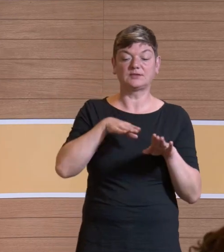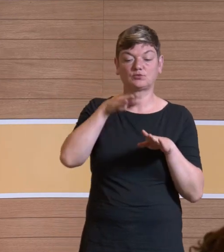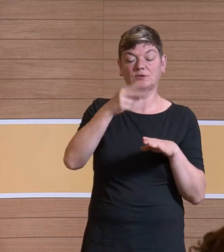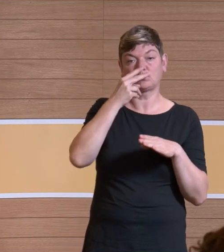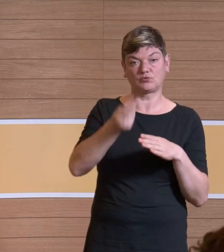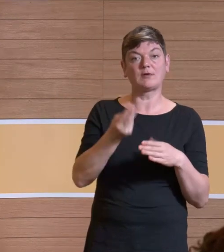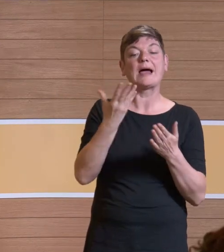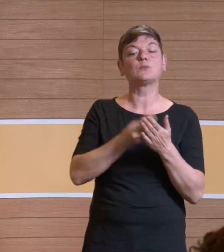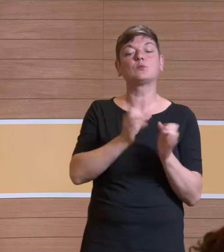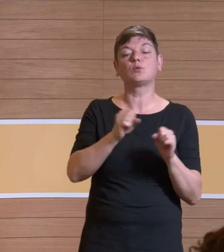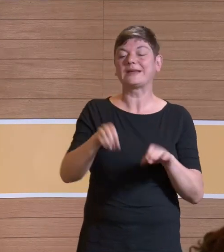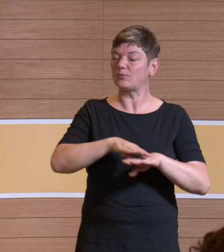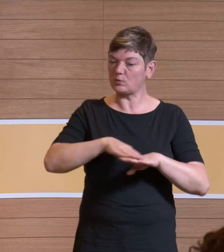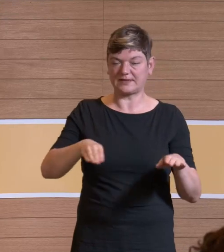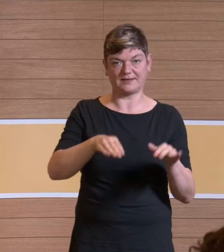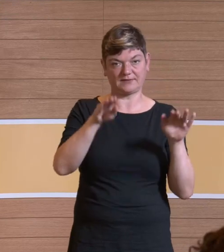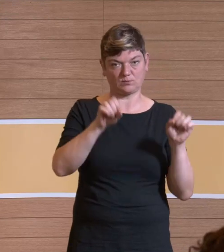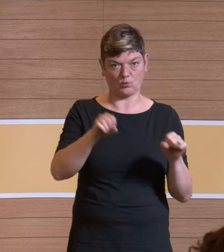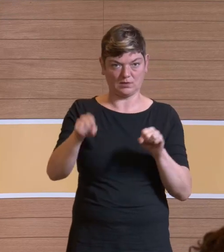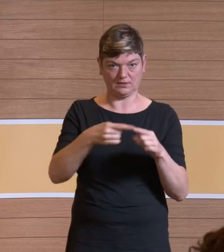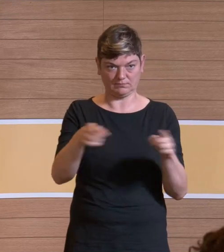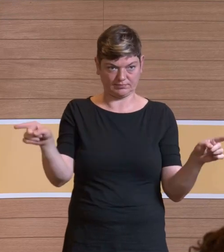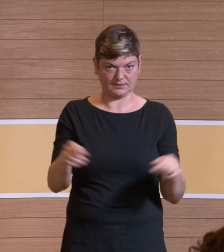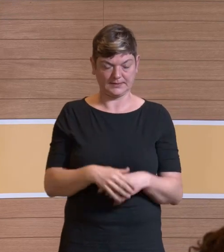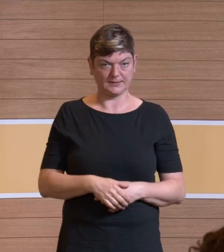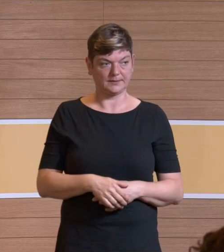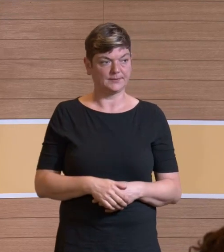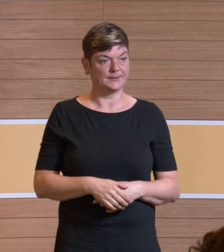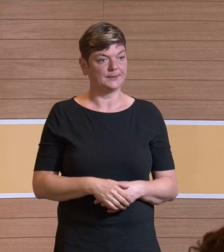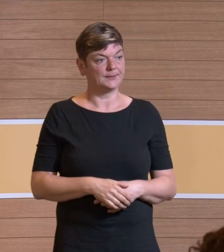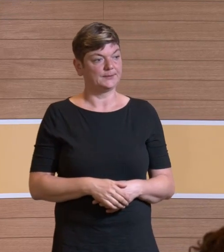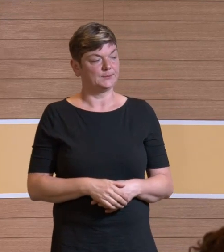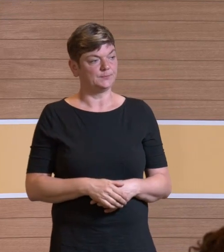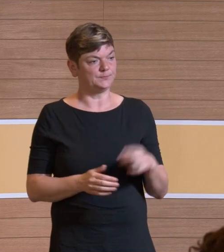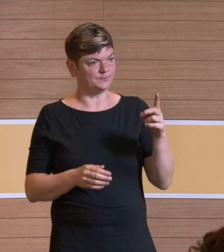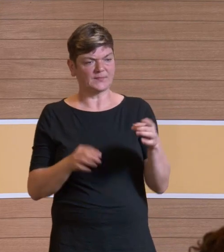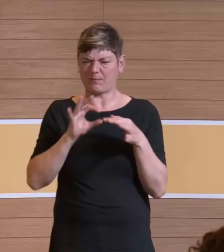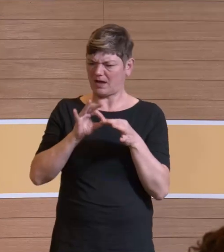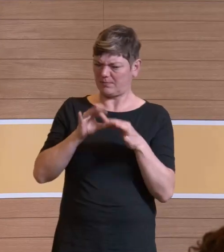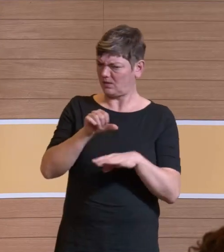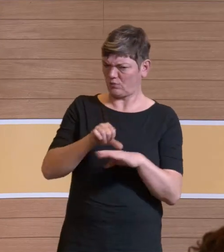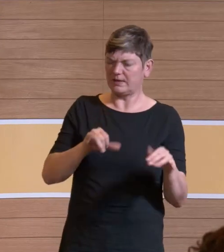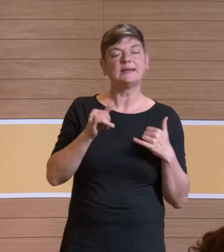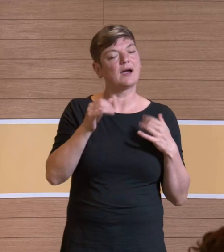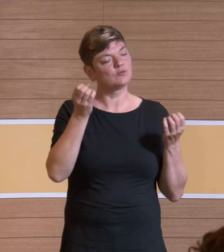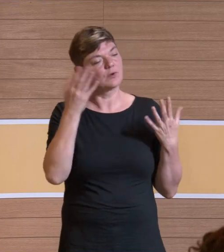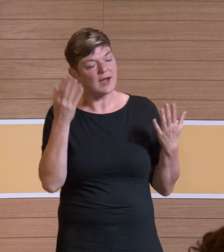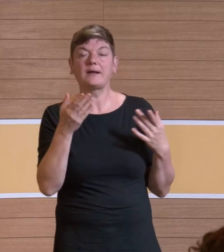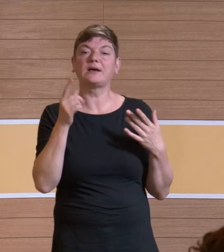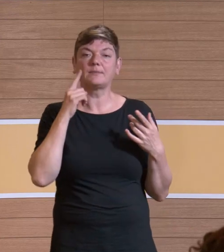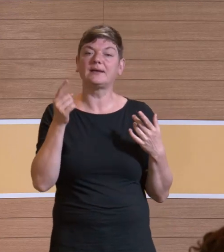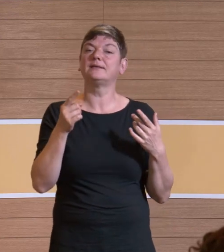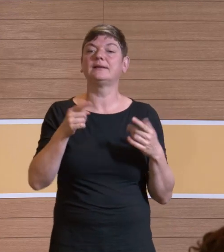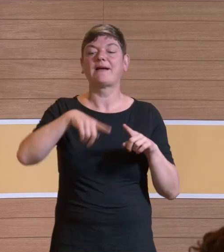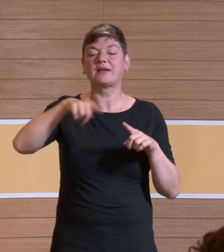Absorptionsmöglichkeiten gibt es grundsätzlich. Ja, ich weiß, ist mir schon klar. Aber die Frequenzen liegen